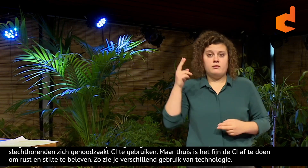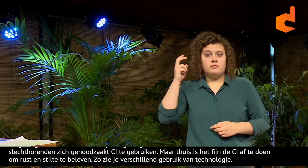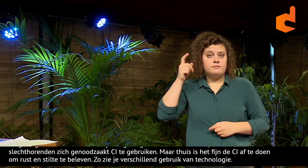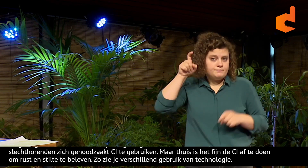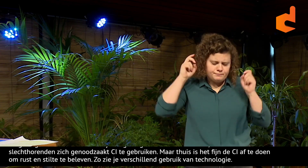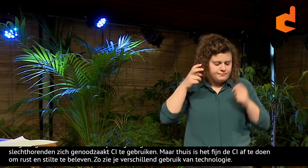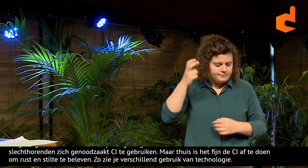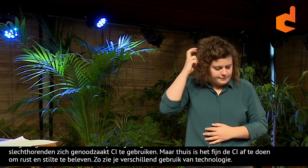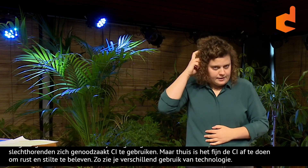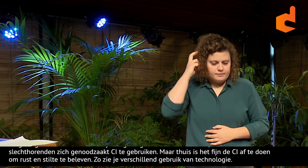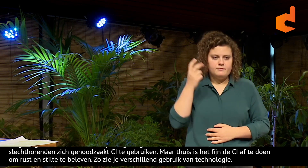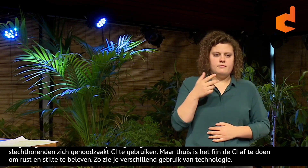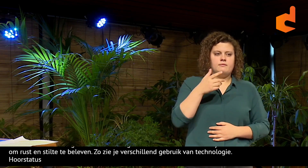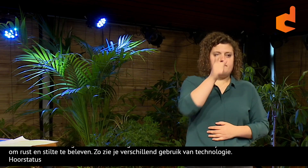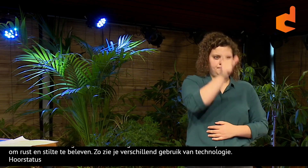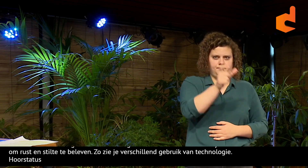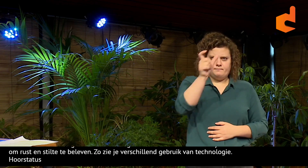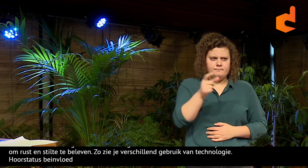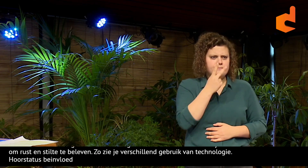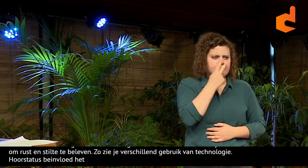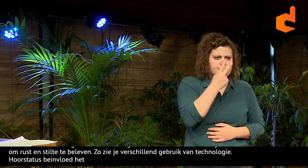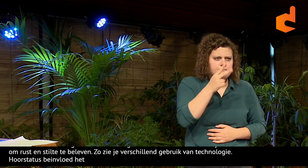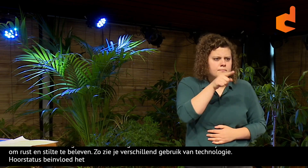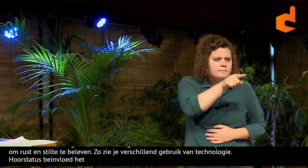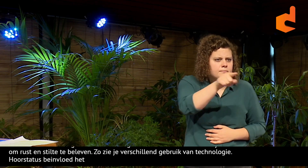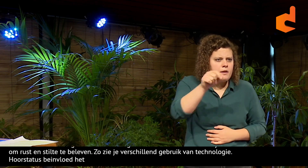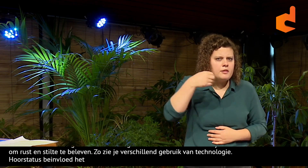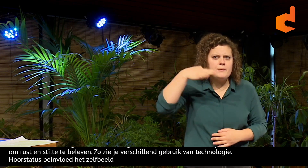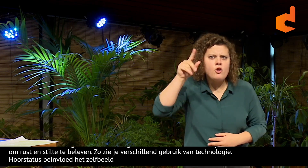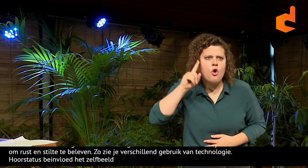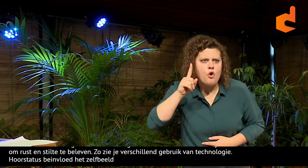Hoorstatus beïnvloedt het zelfbeeld en zelfwaarde.